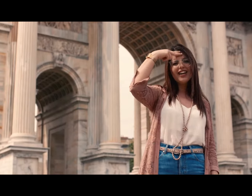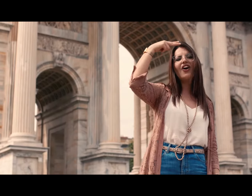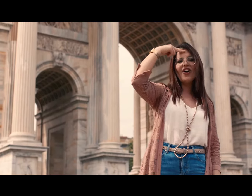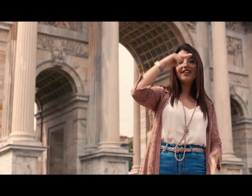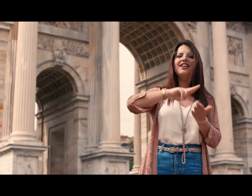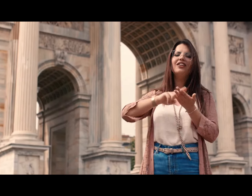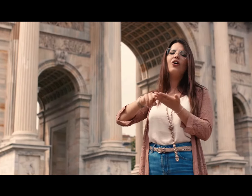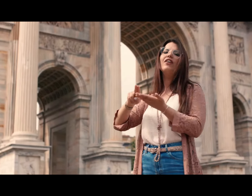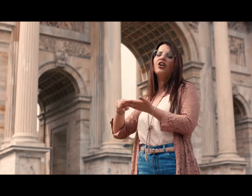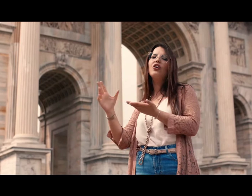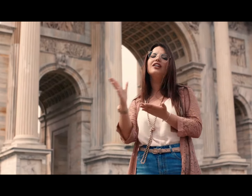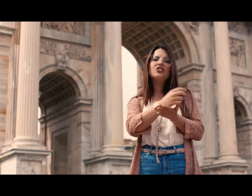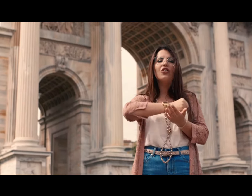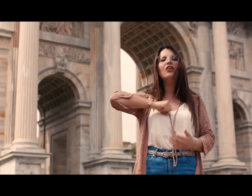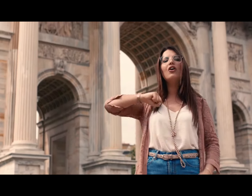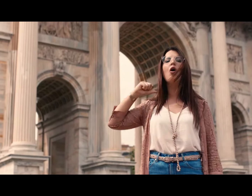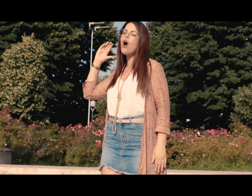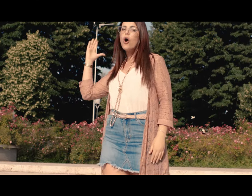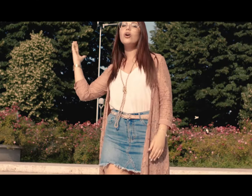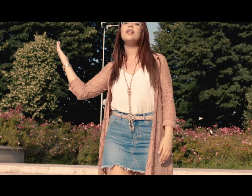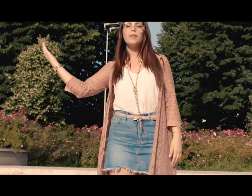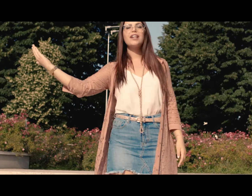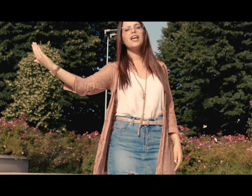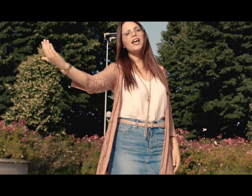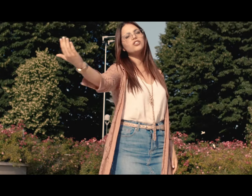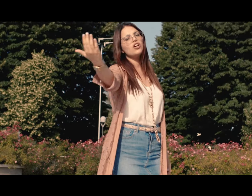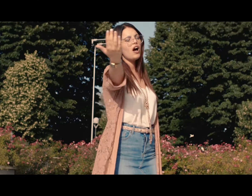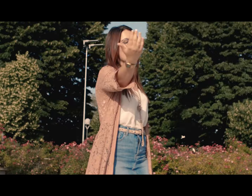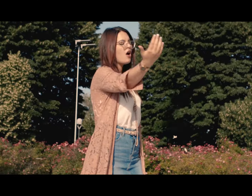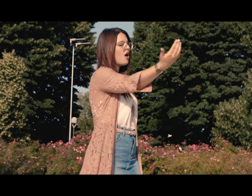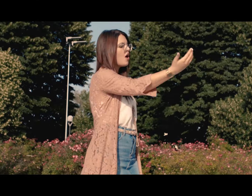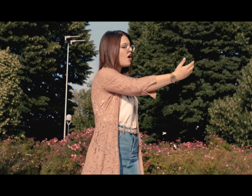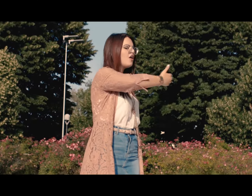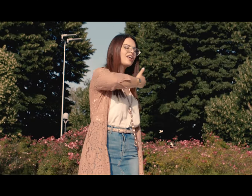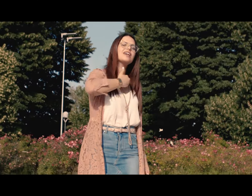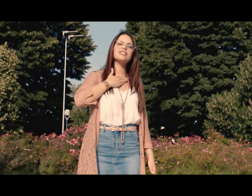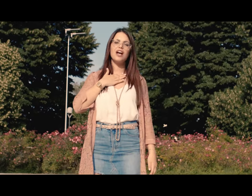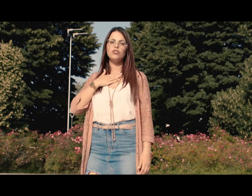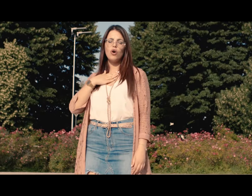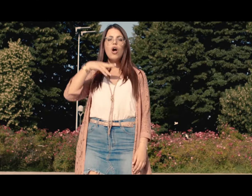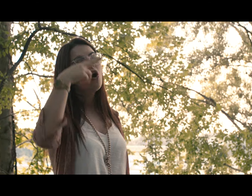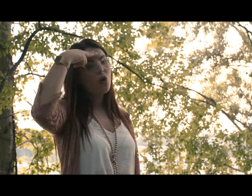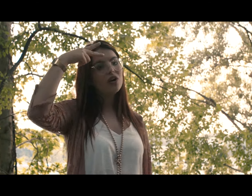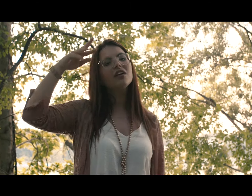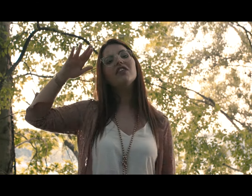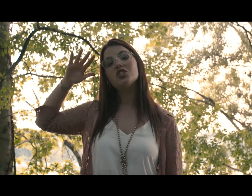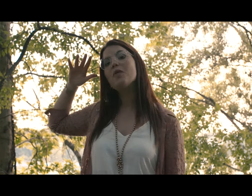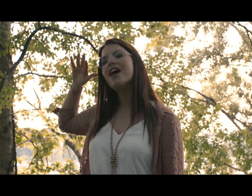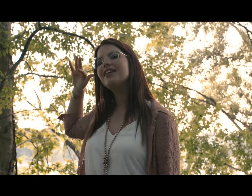ricordi dove colleziono Ogni parte di ciò Che è stato Ogni flashback